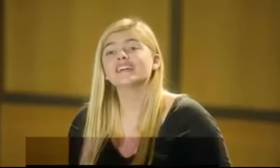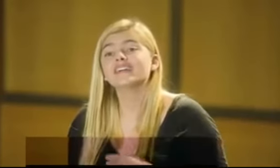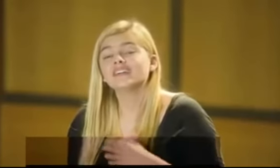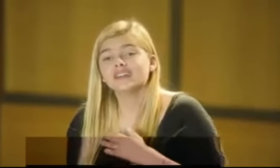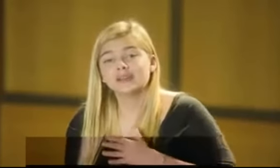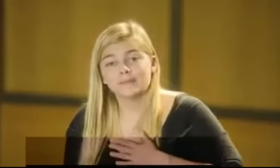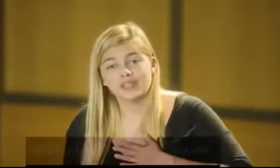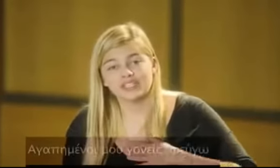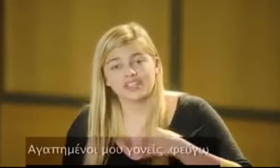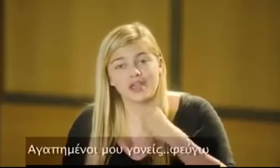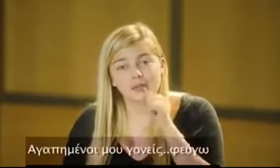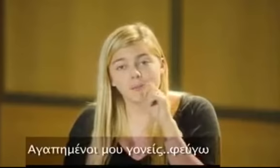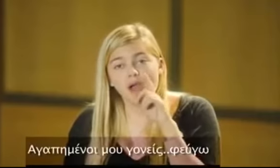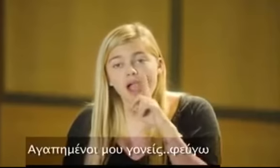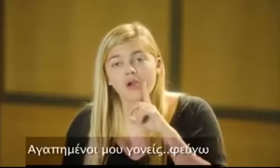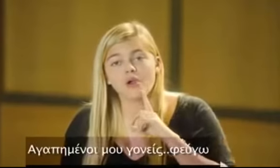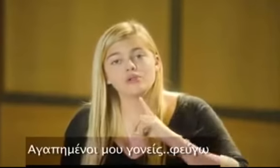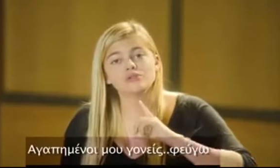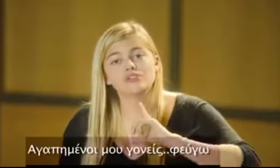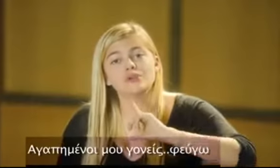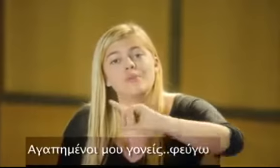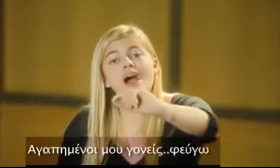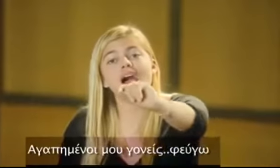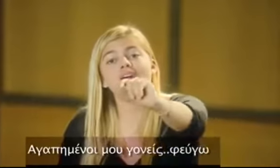Mes chers parents Je pars